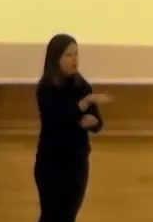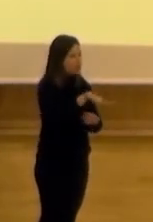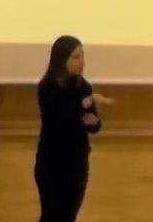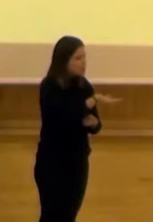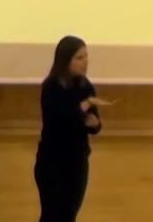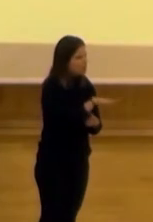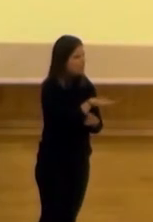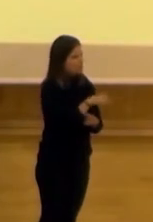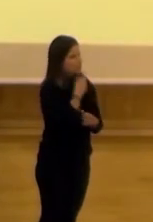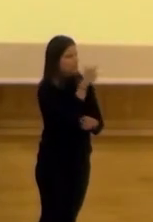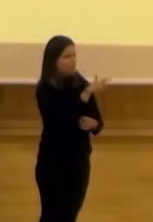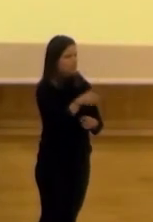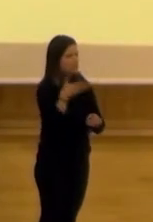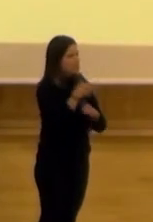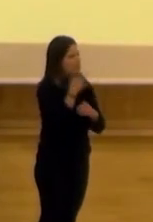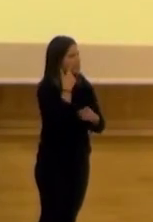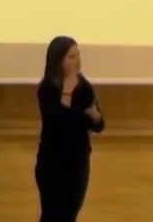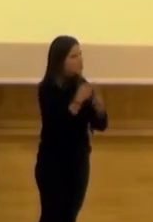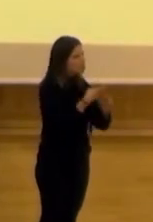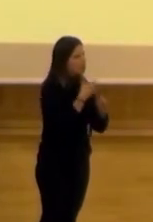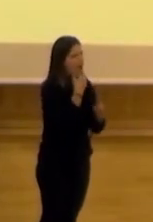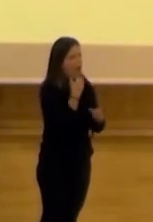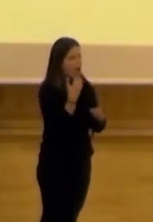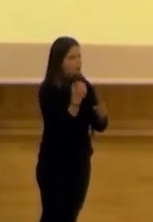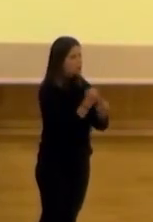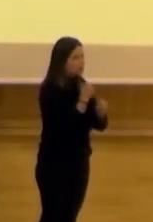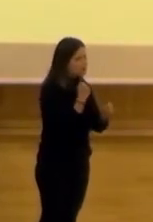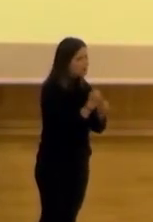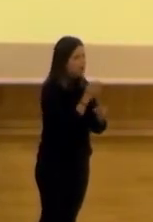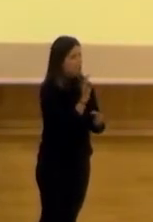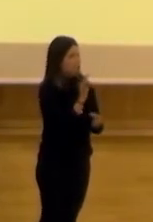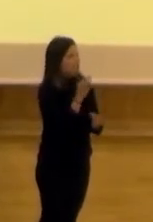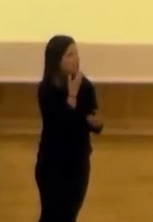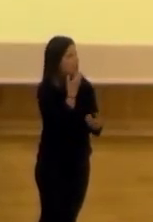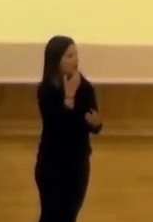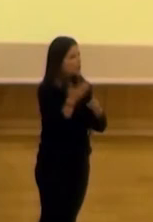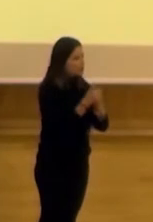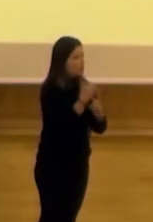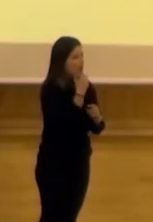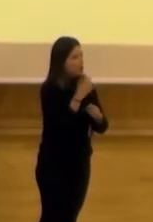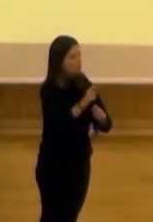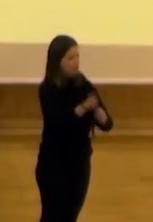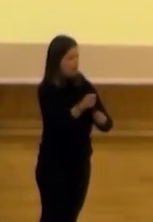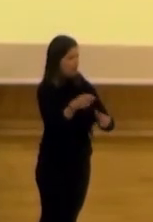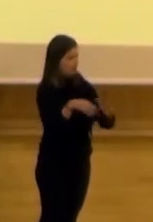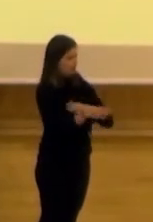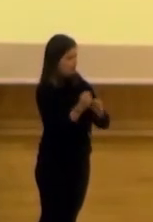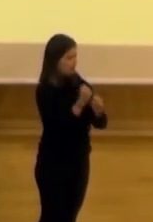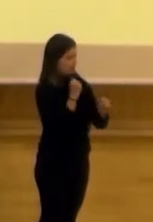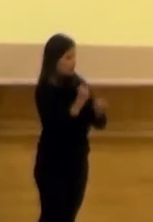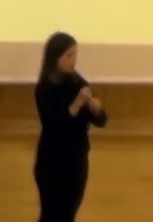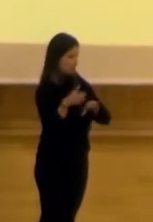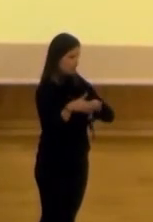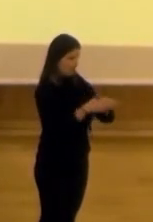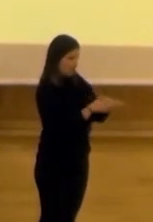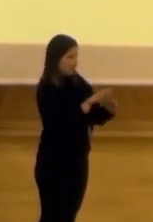precariedad laboral hay gente que iba a ver si encontraba algún trabajo o a ver si encontraba contactos que le dieran acceso a un trabajo. Por otro lado